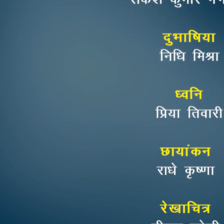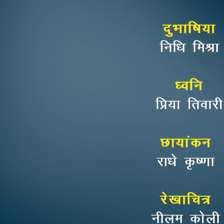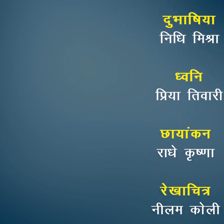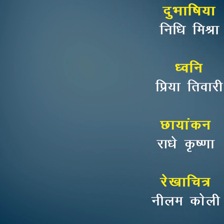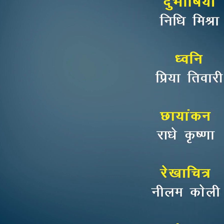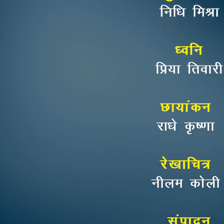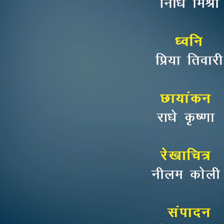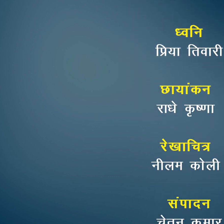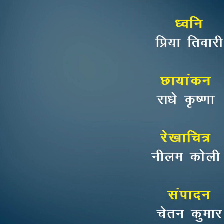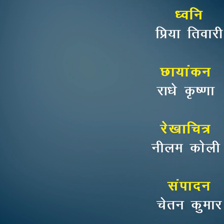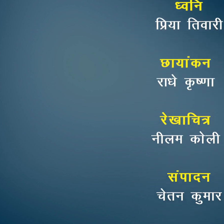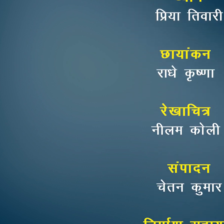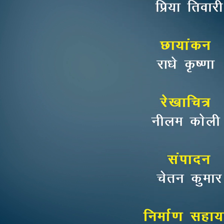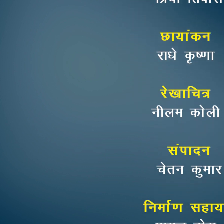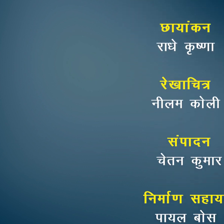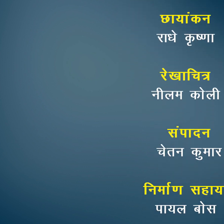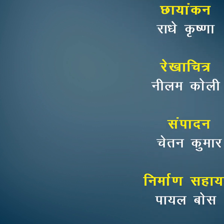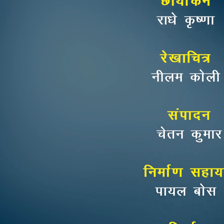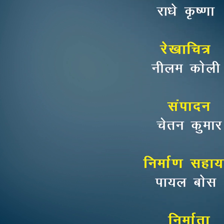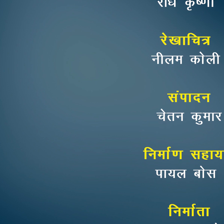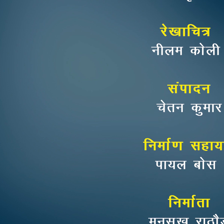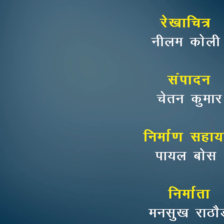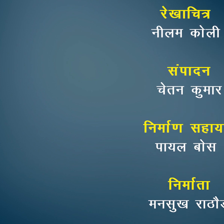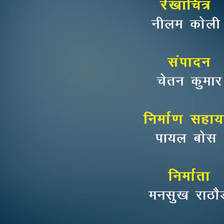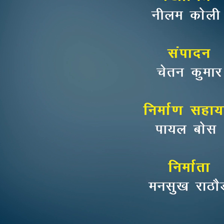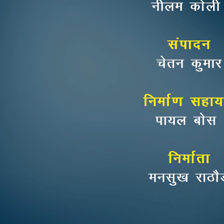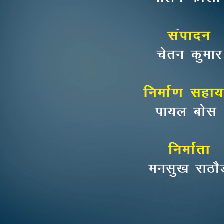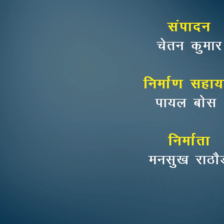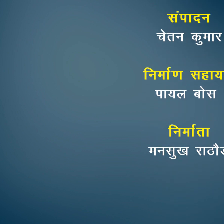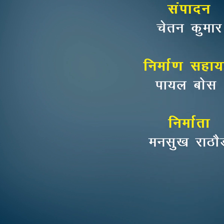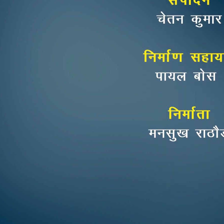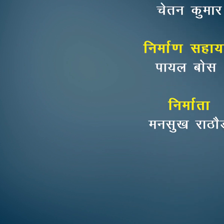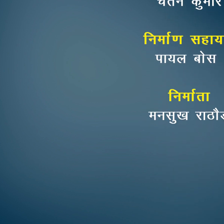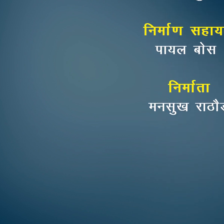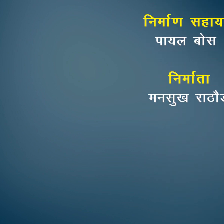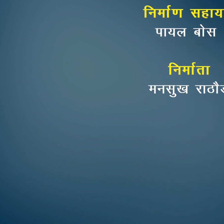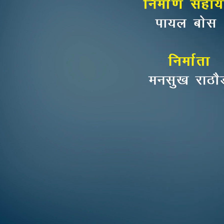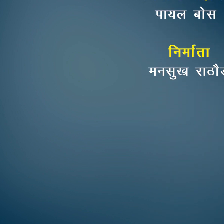प्रोज प्रोप्ट मान्चित्र प्रोप चुल बुल कर